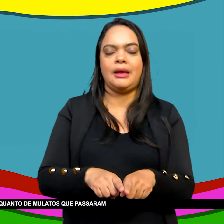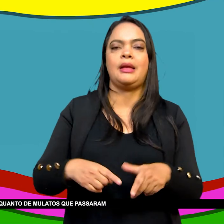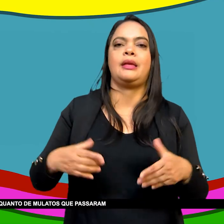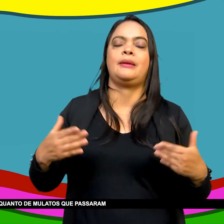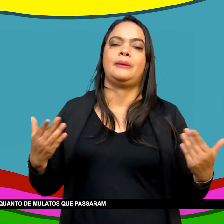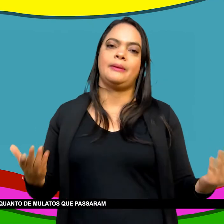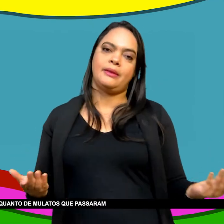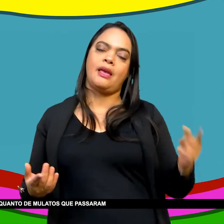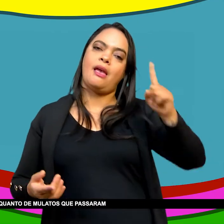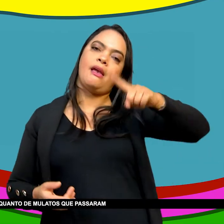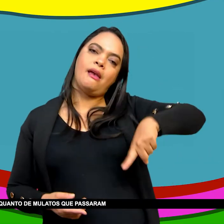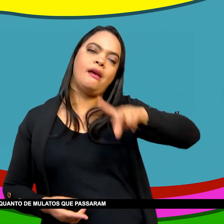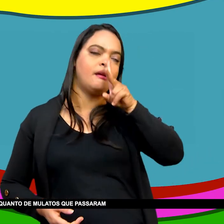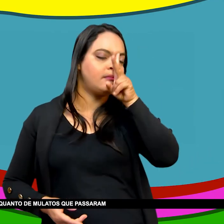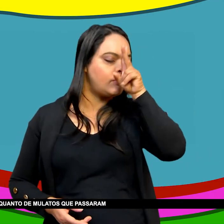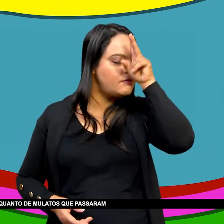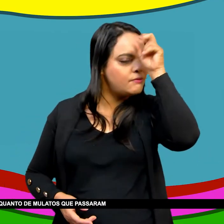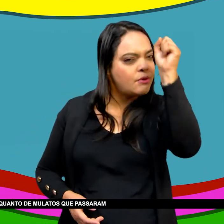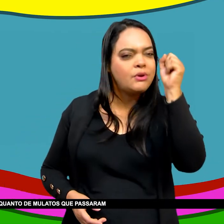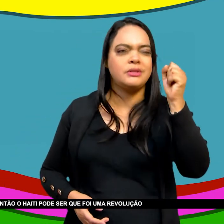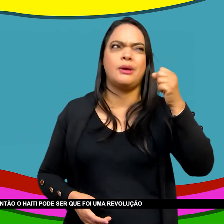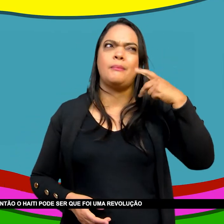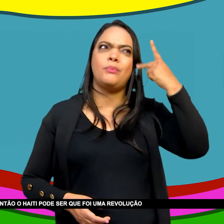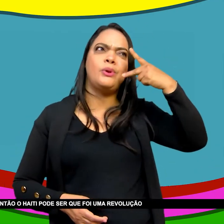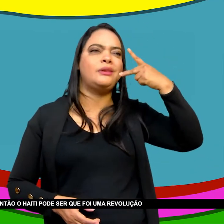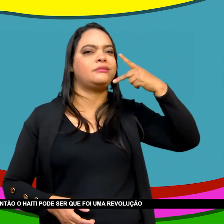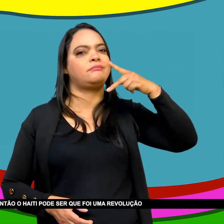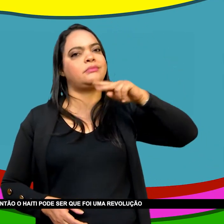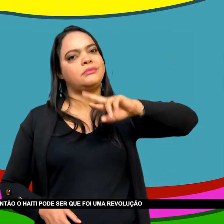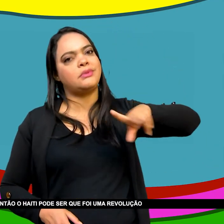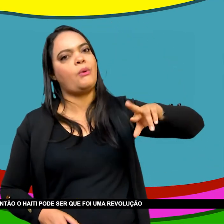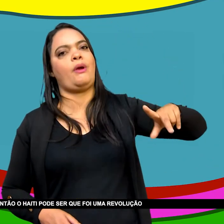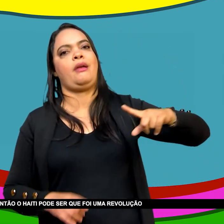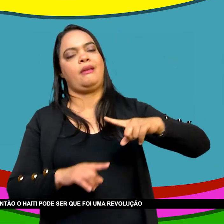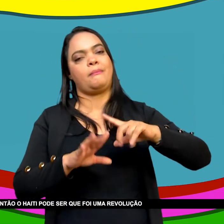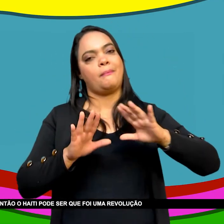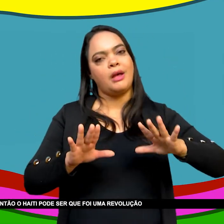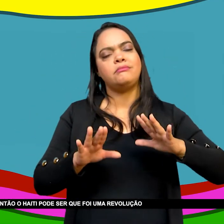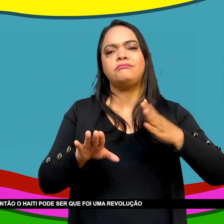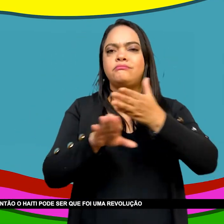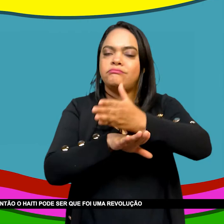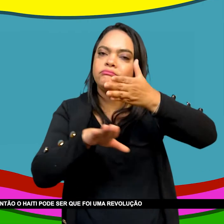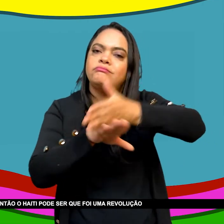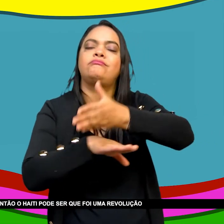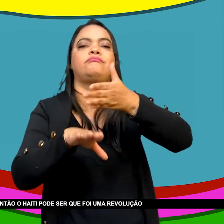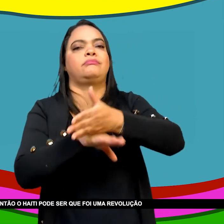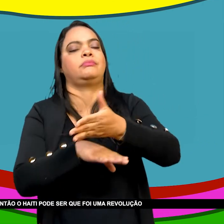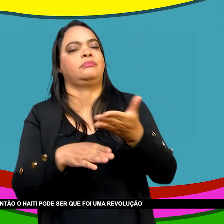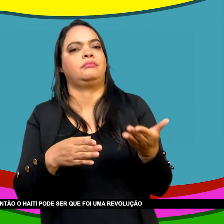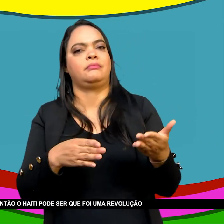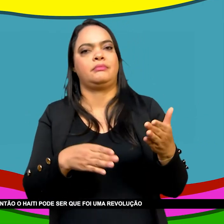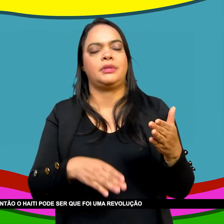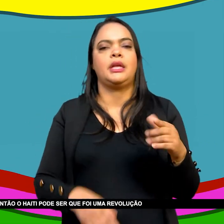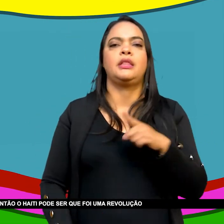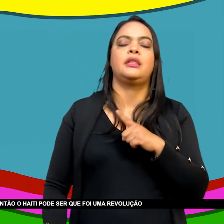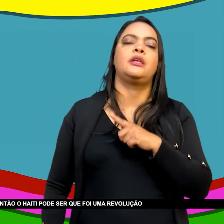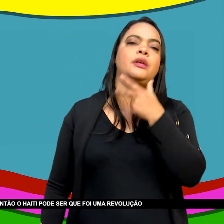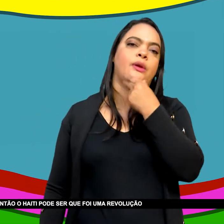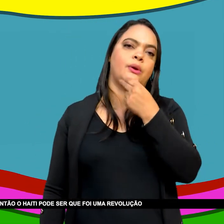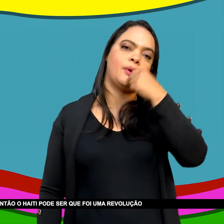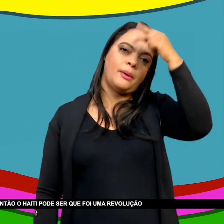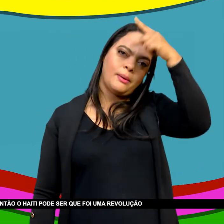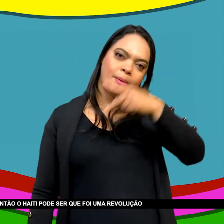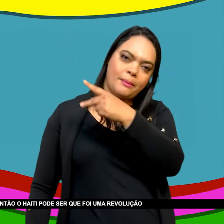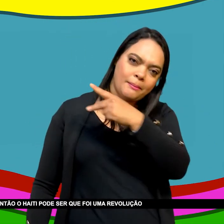Quanto de molados Que passam Que geram Outro tipo De dominação Sobre o país Então o Haiti Pode